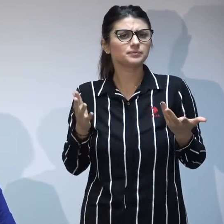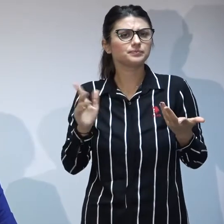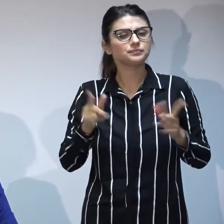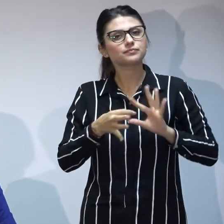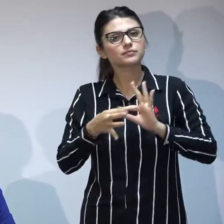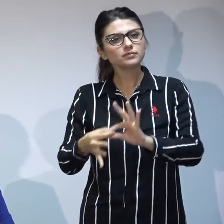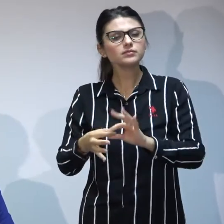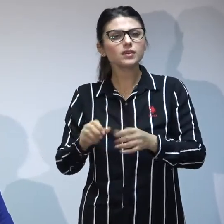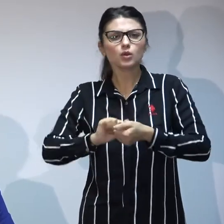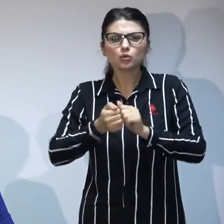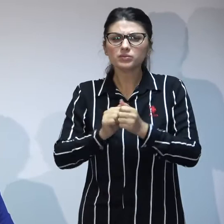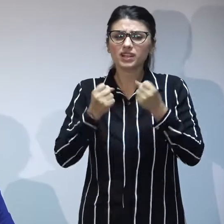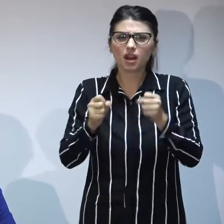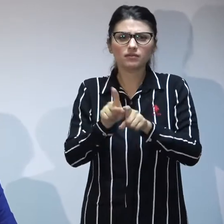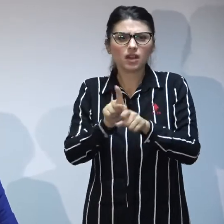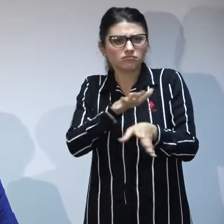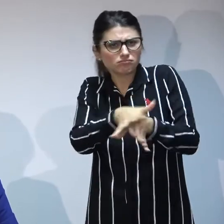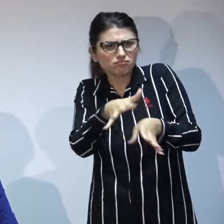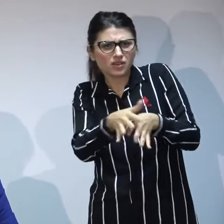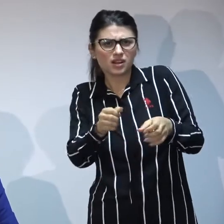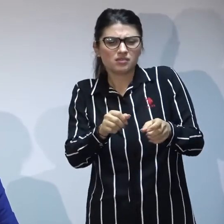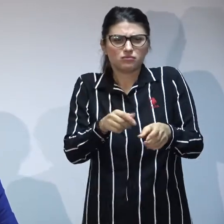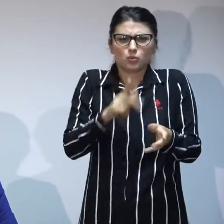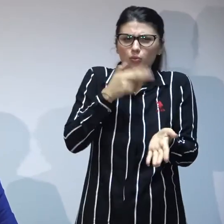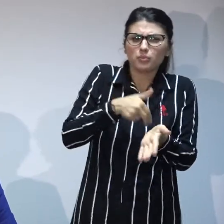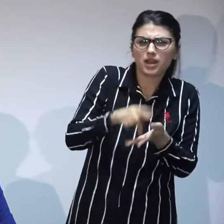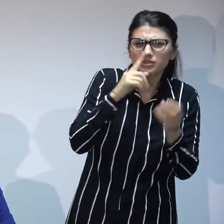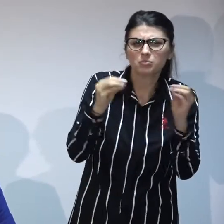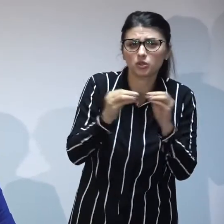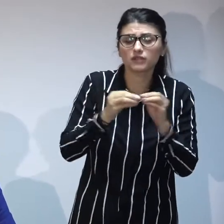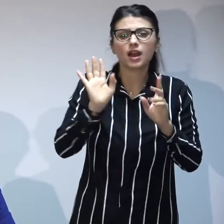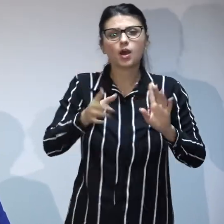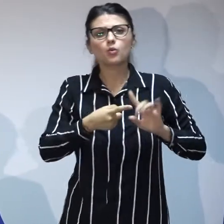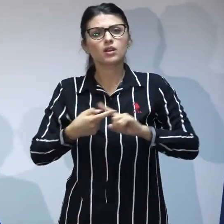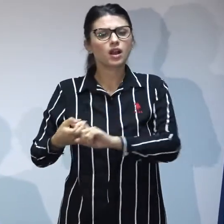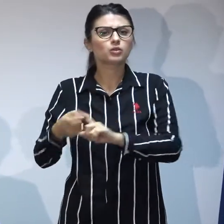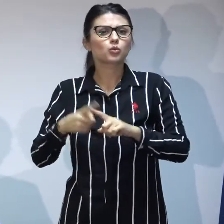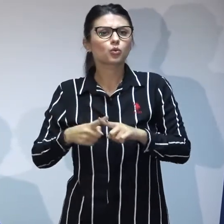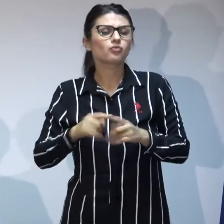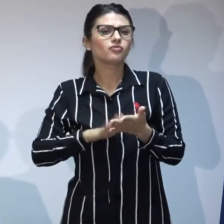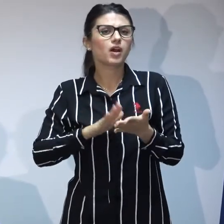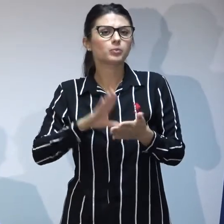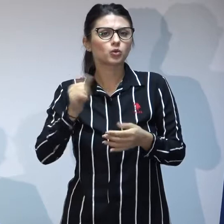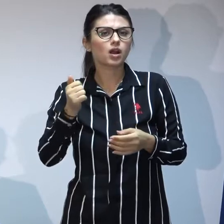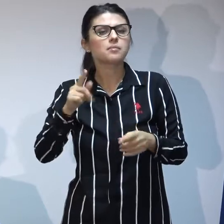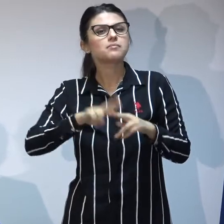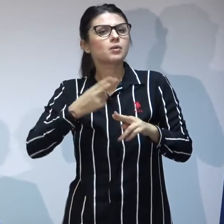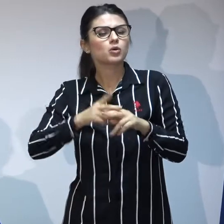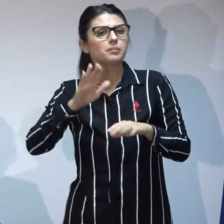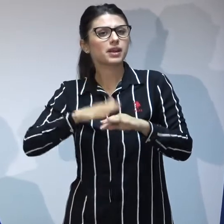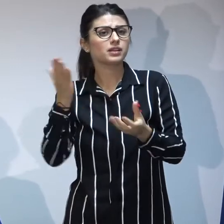piedicile existente în sistem au legătură cu faptul că accentul se punea pe dosare